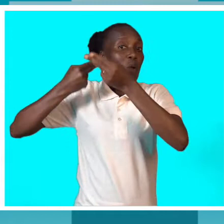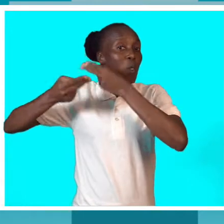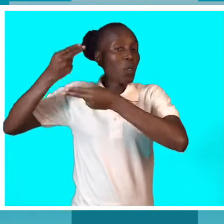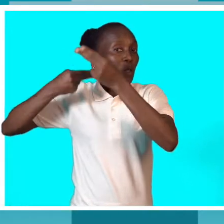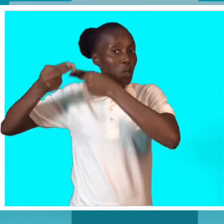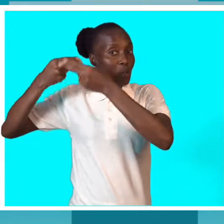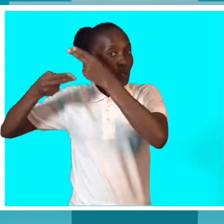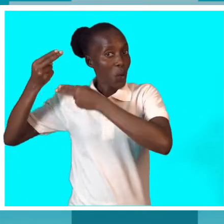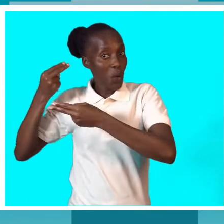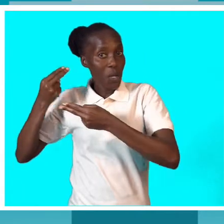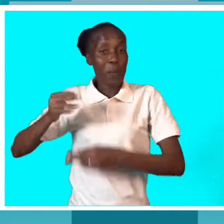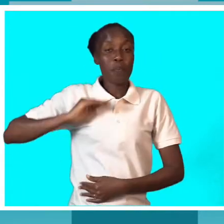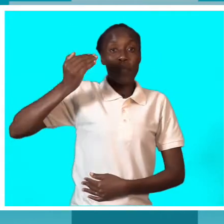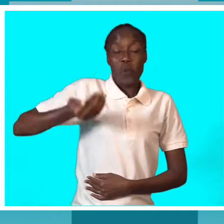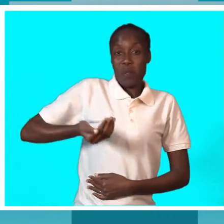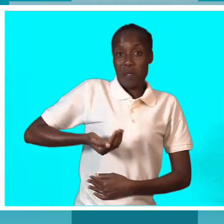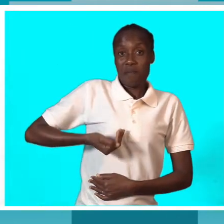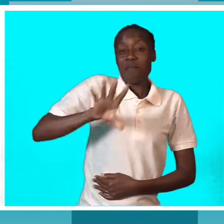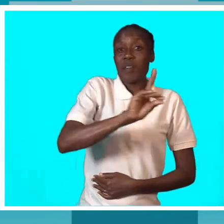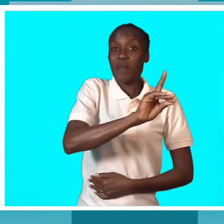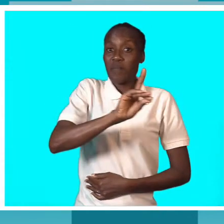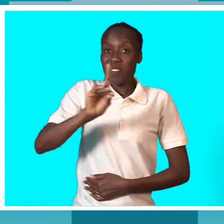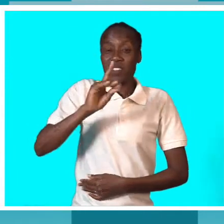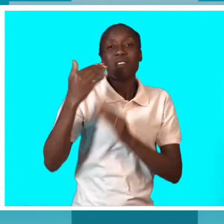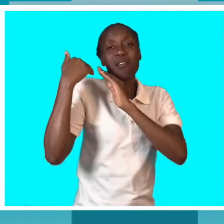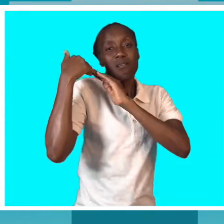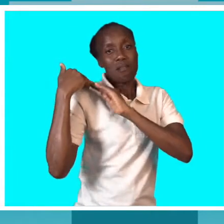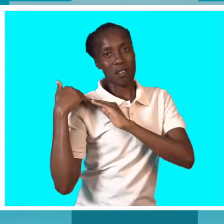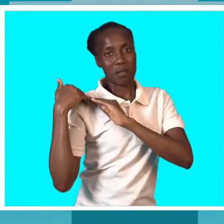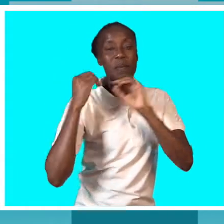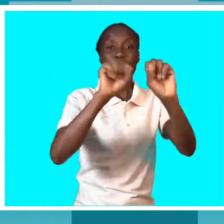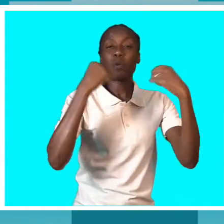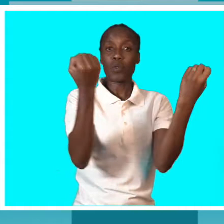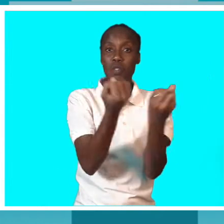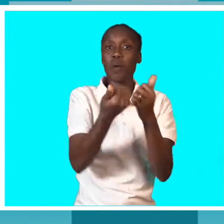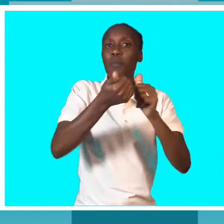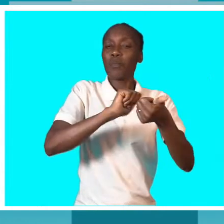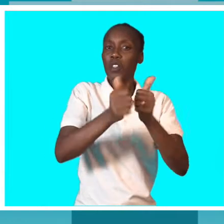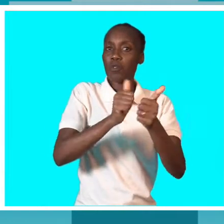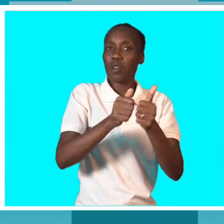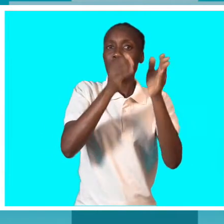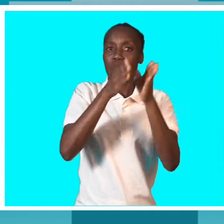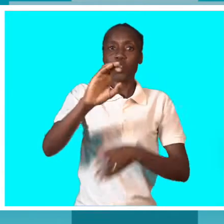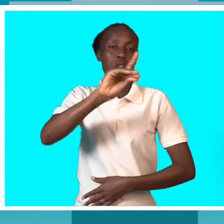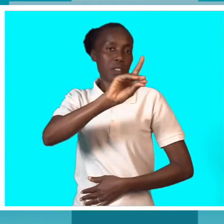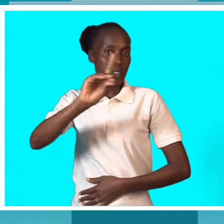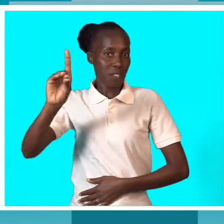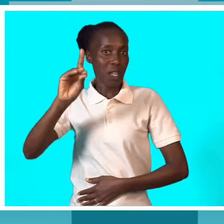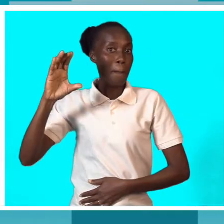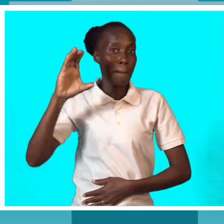de uma mulher com deficiência, que é responsável de uma associação desportiva de pessoas com deficiência na